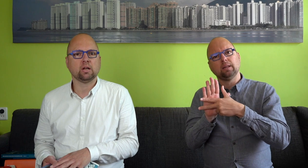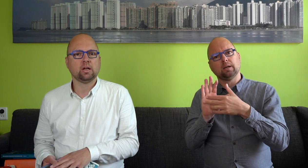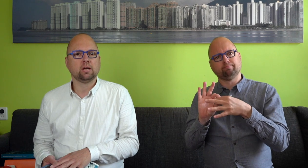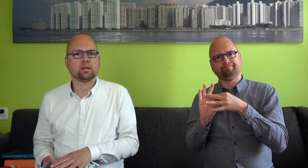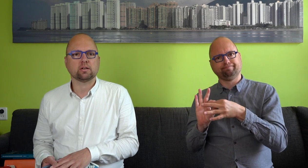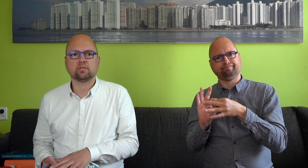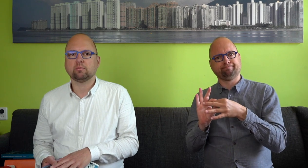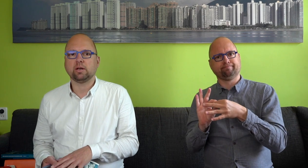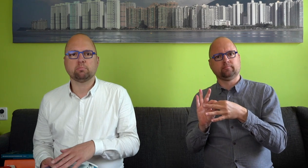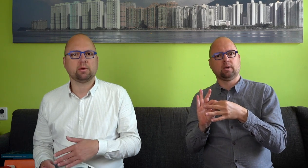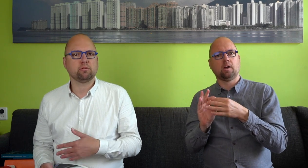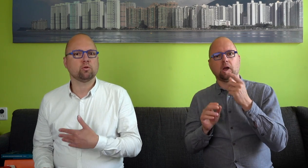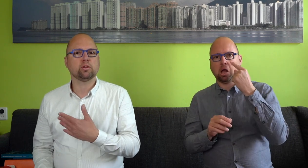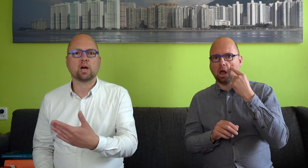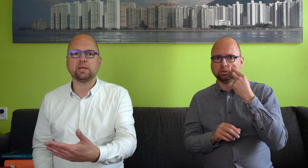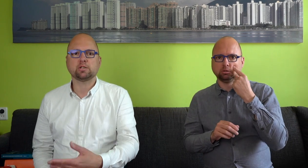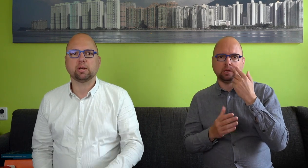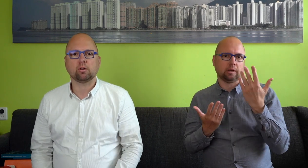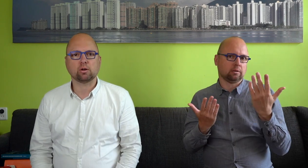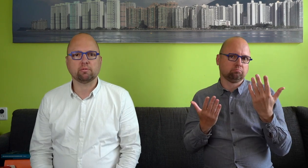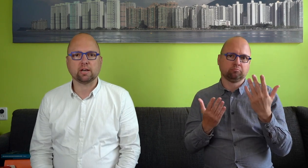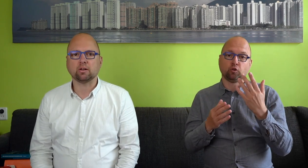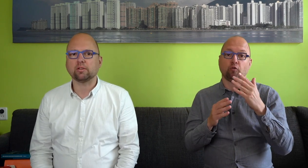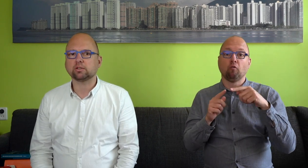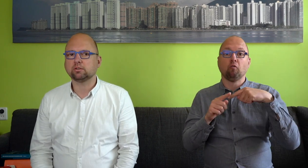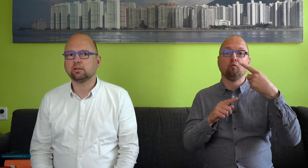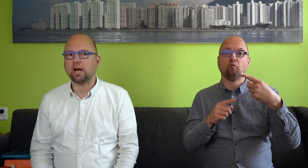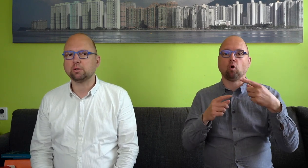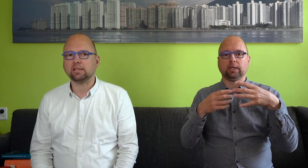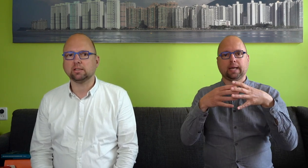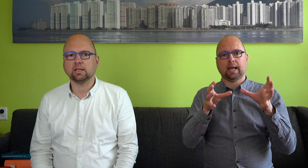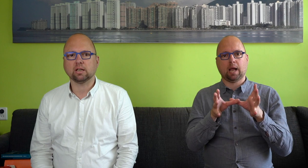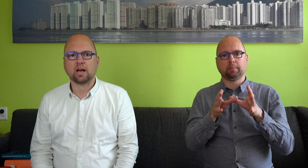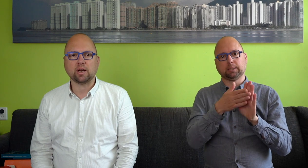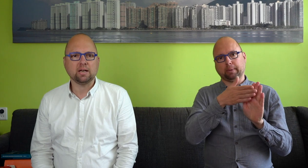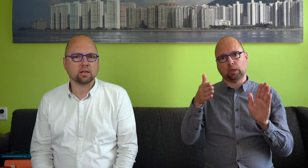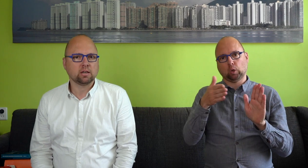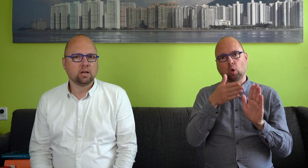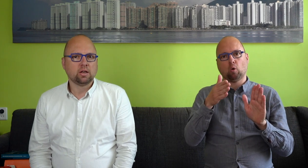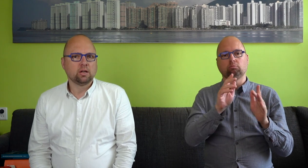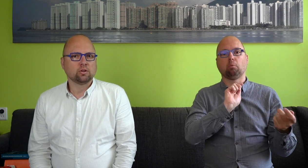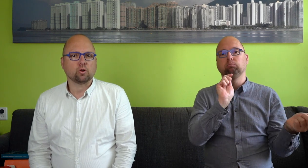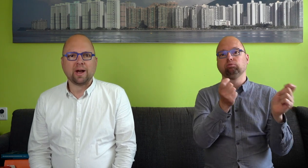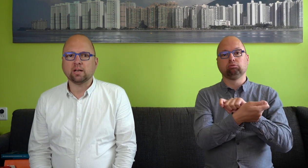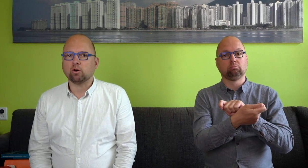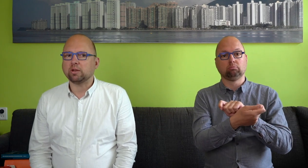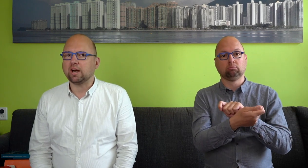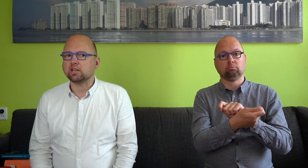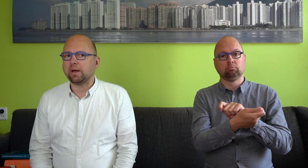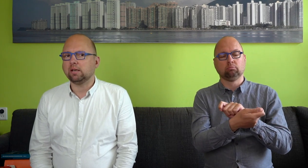dat dat bij een volgende kabinetsperiode weer heel anders eruit gaat zien. En dat uiteindelijk er toch weinig op de lange termijn